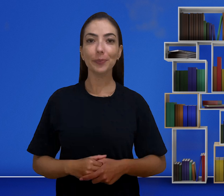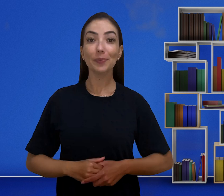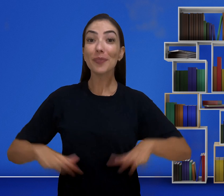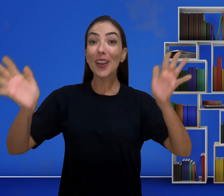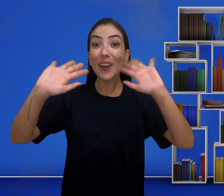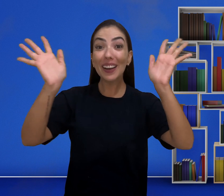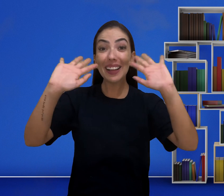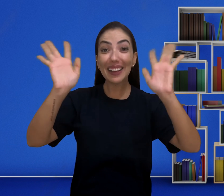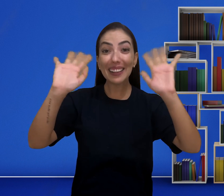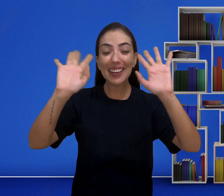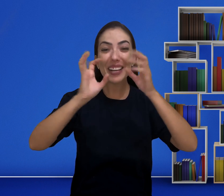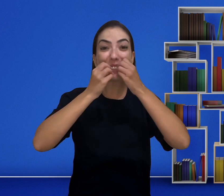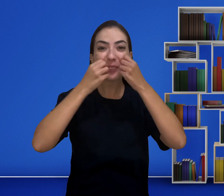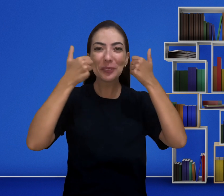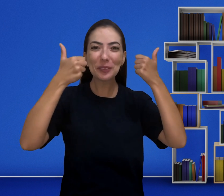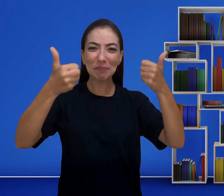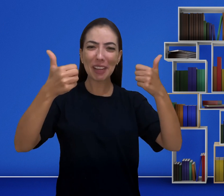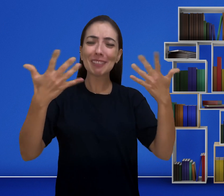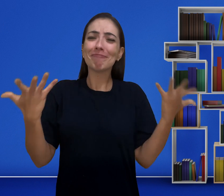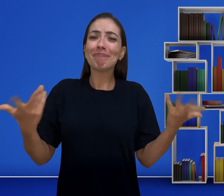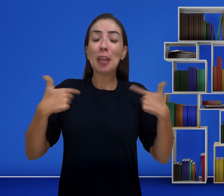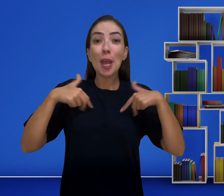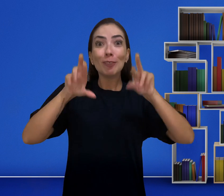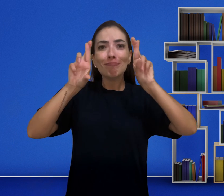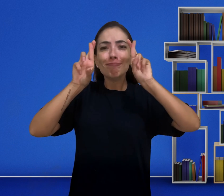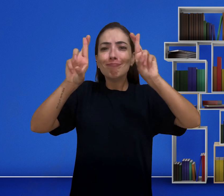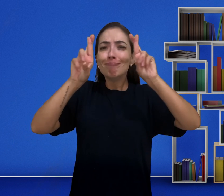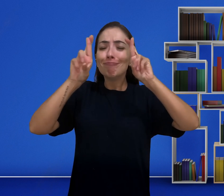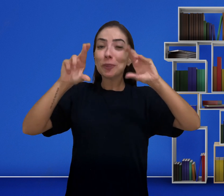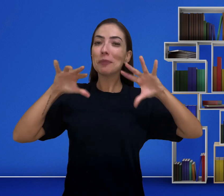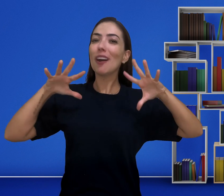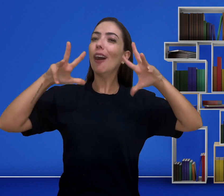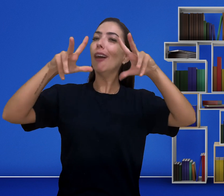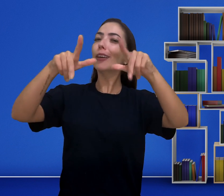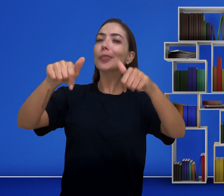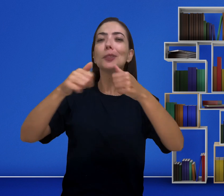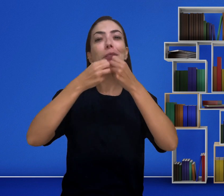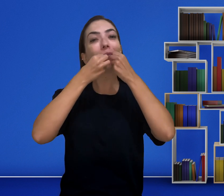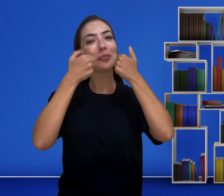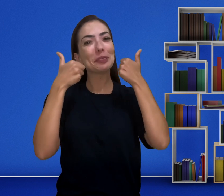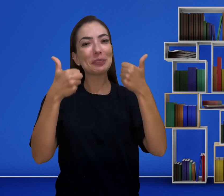Olá, tudo bem? Eu espero que todos vocês estejam muito bem.